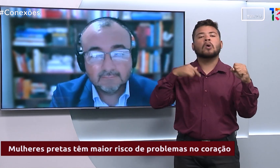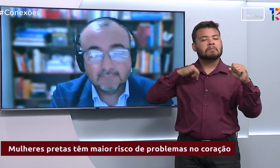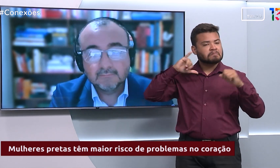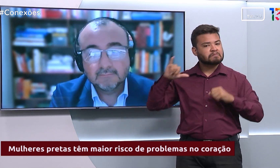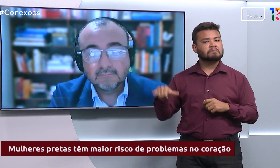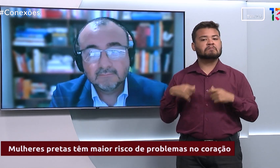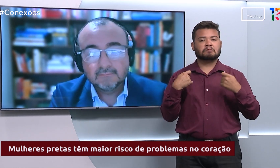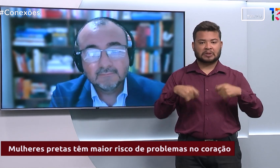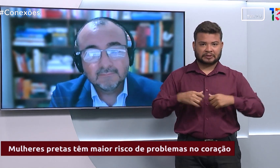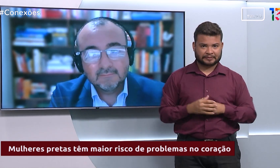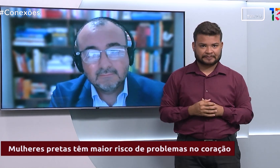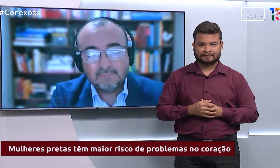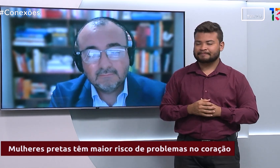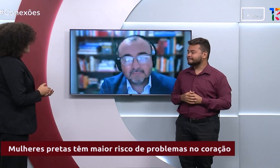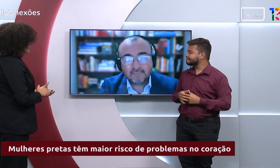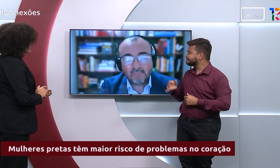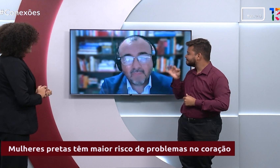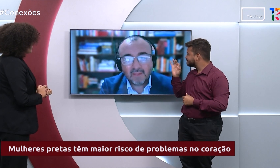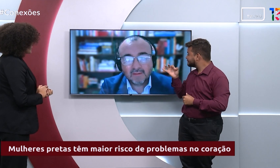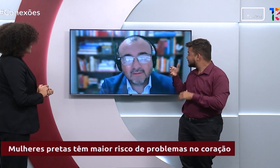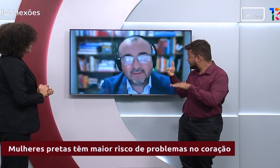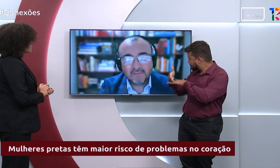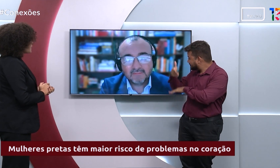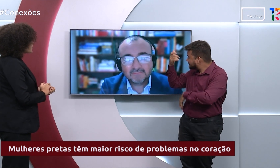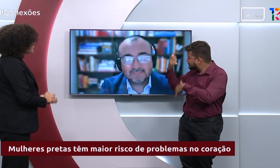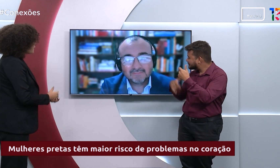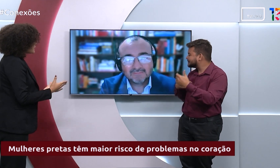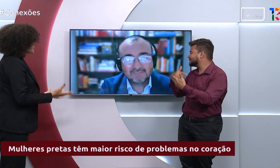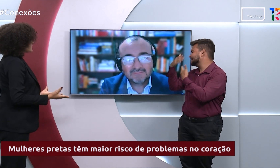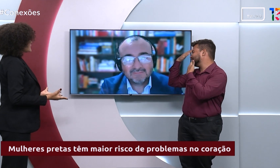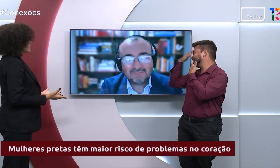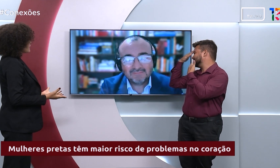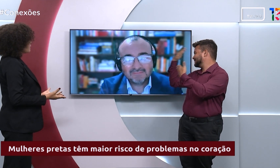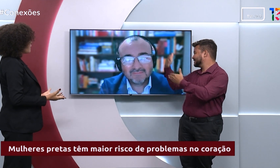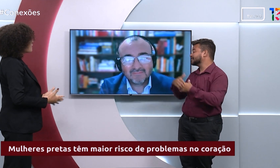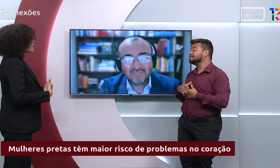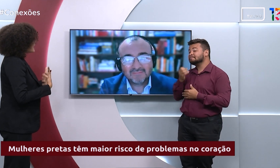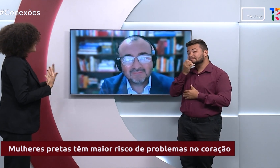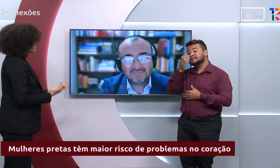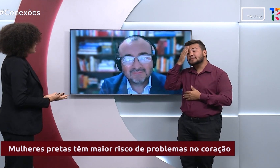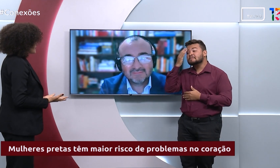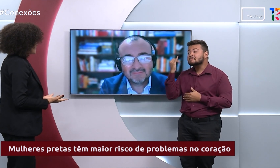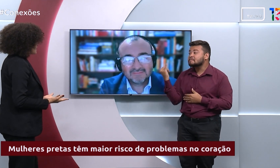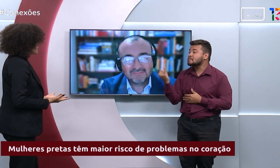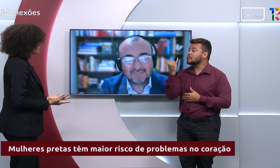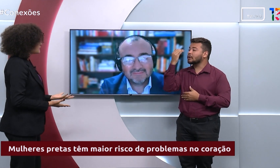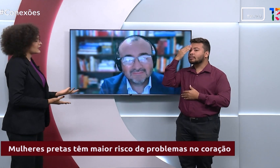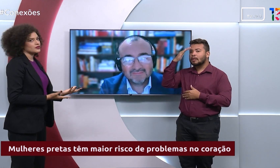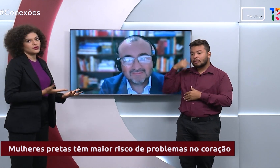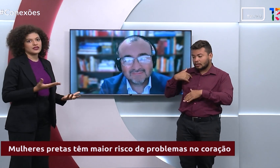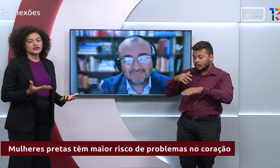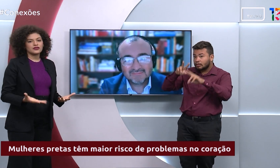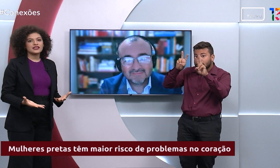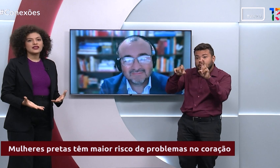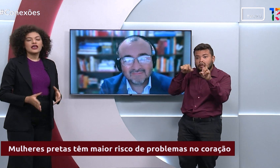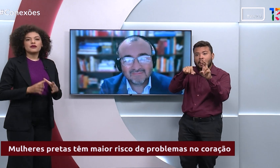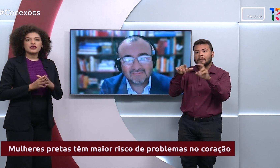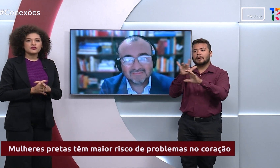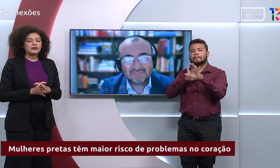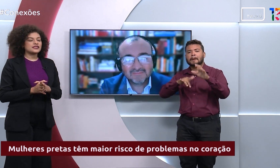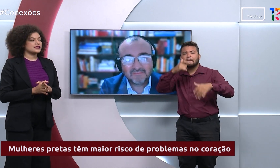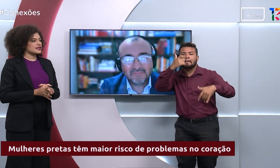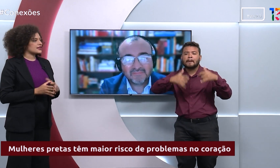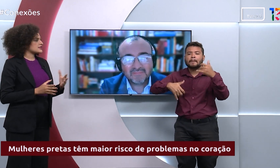Certo, muito obrigada pela sua participação, doutor Antônio, foi muito importante a gente entender um pouco mais sobre esse assunto aqui no Conexões,